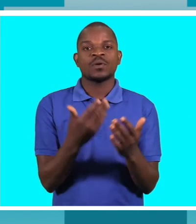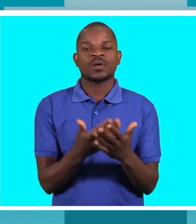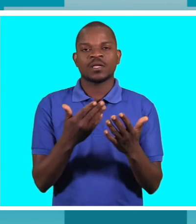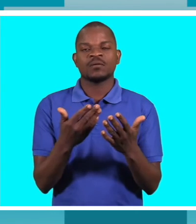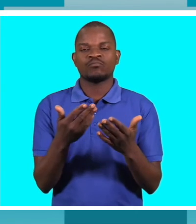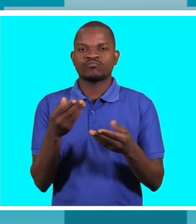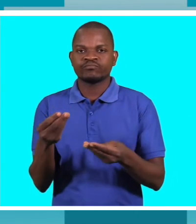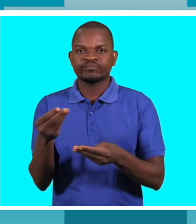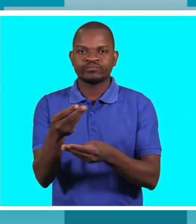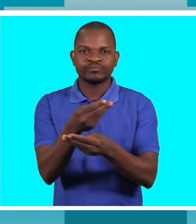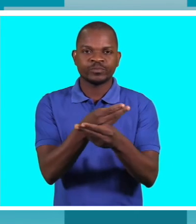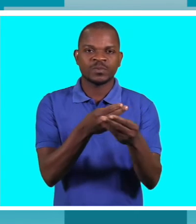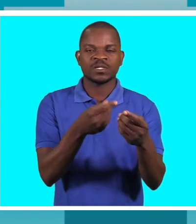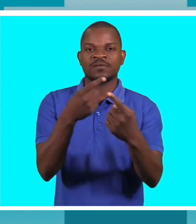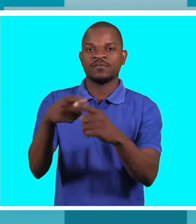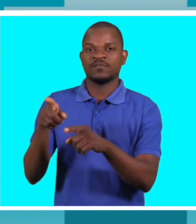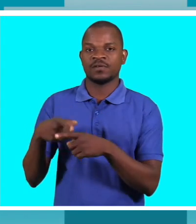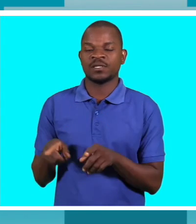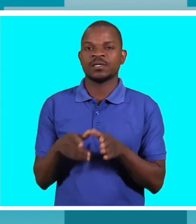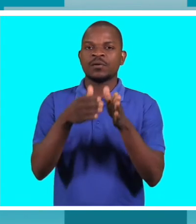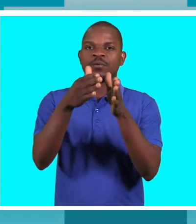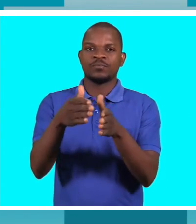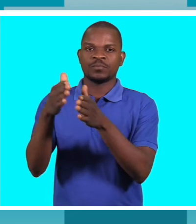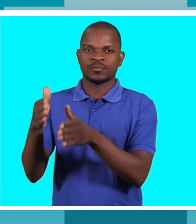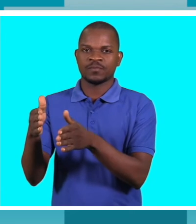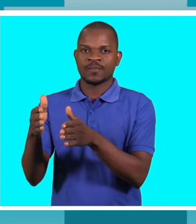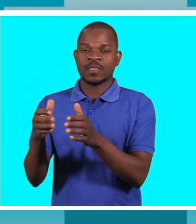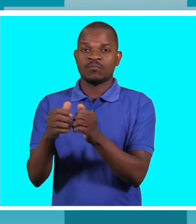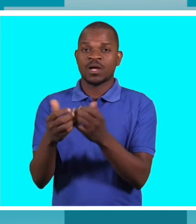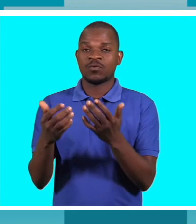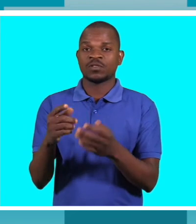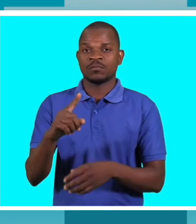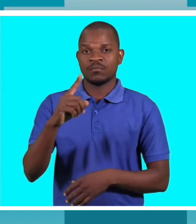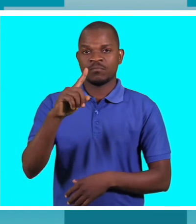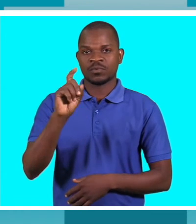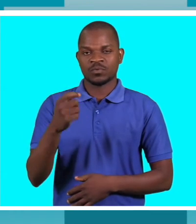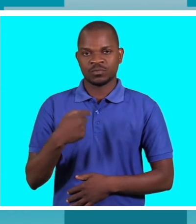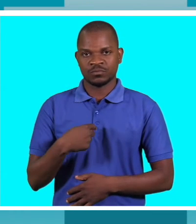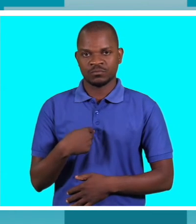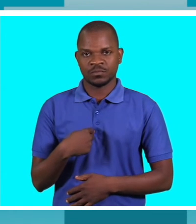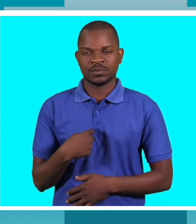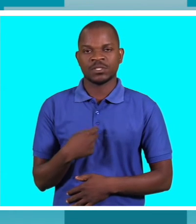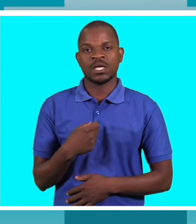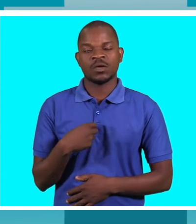partilhadas por diferentes atores fundamentalmente a questão que coloca continua a ser um desafio